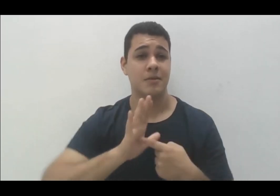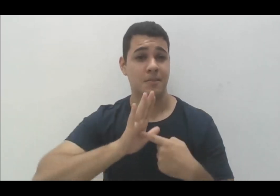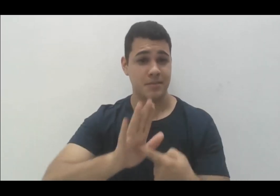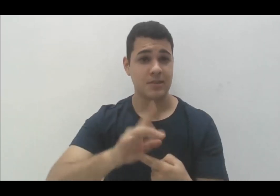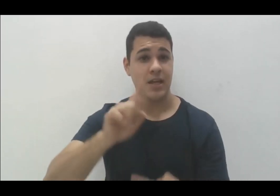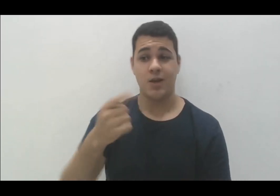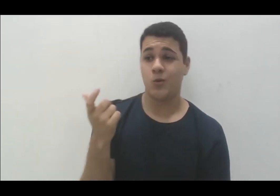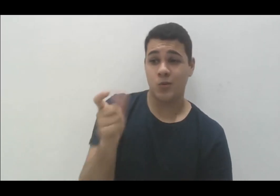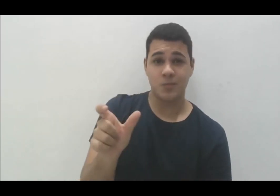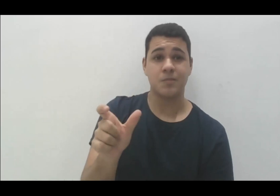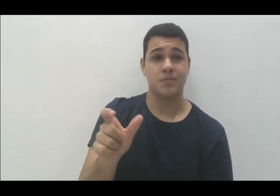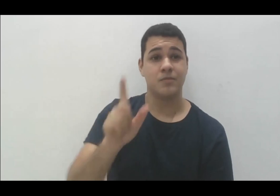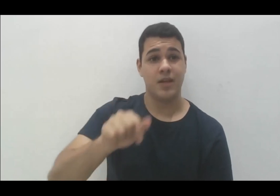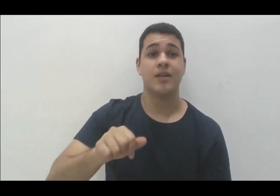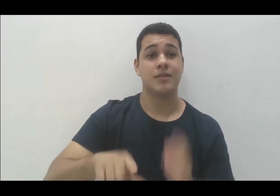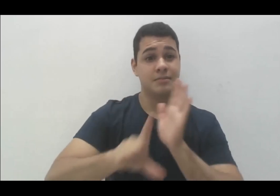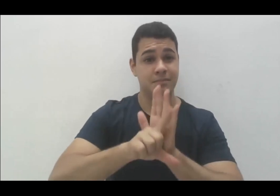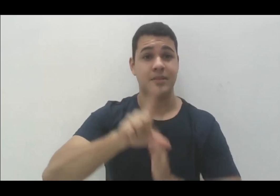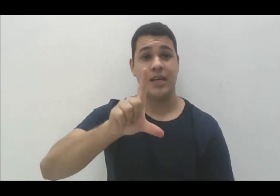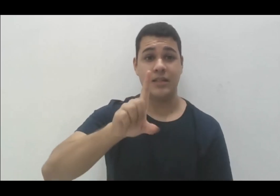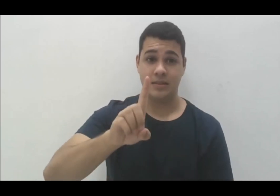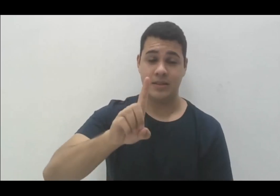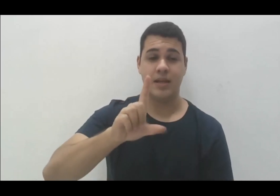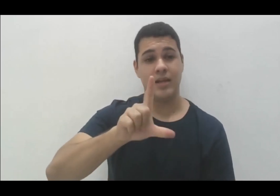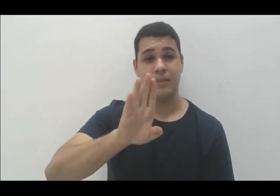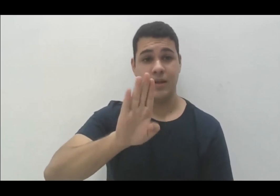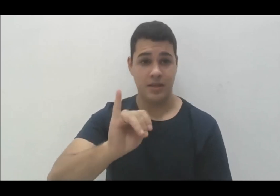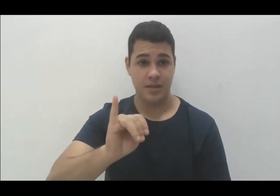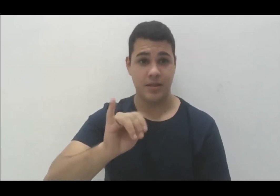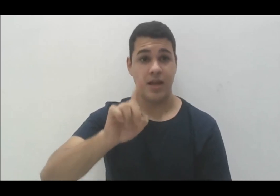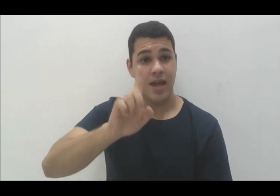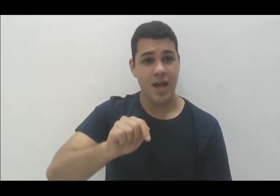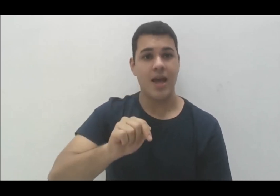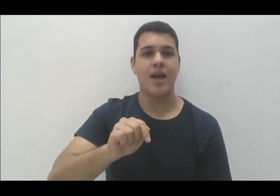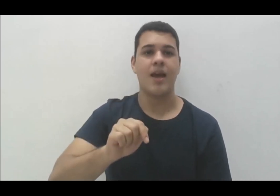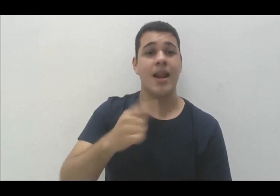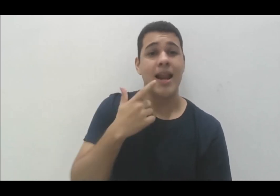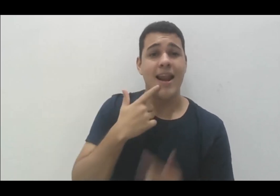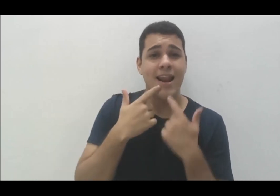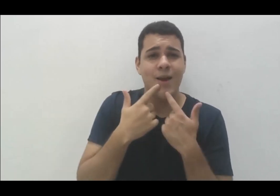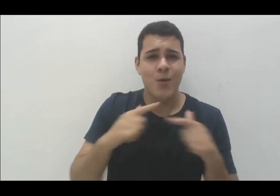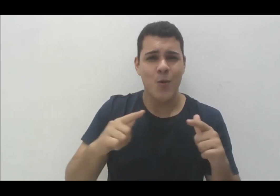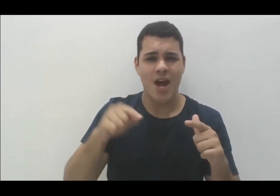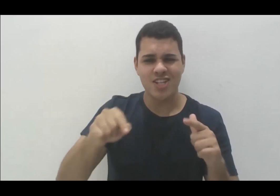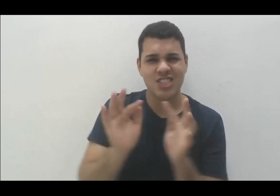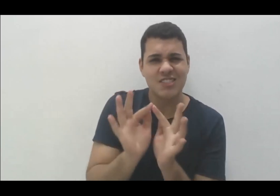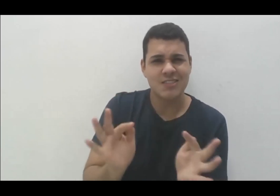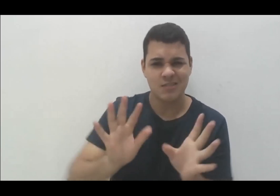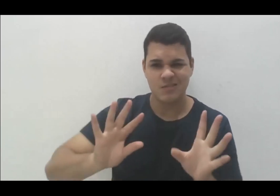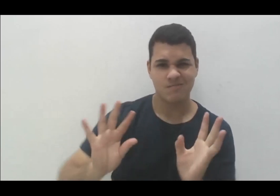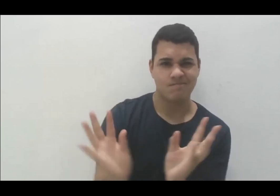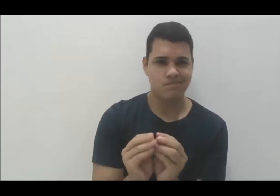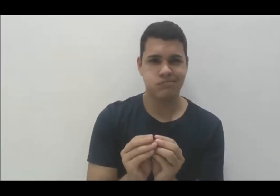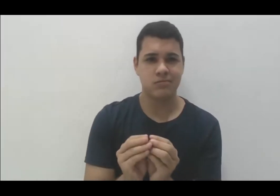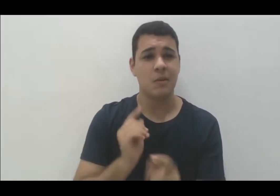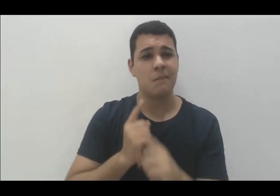que aparece na LBI, um documento acessível com linguagem simplificada. Eu não gosto do simplificado, porque a